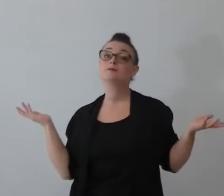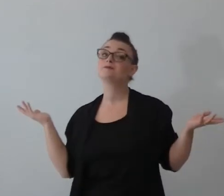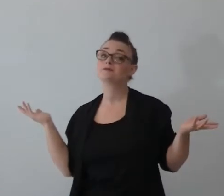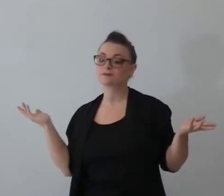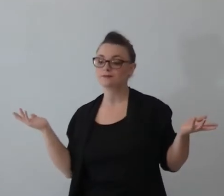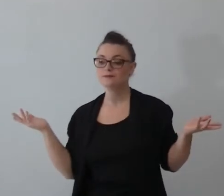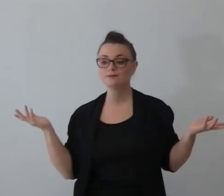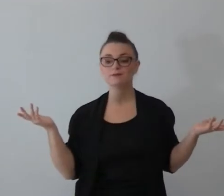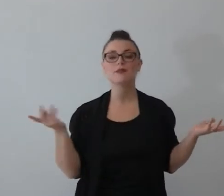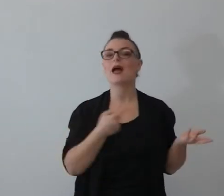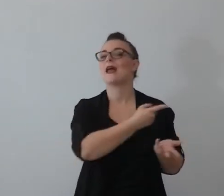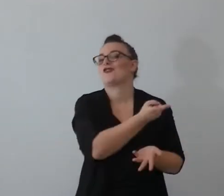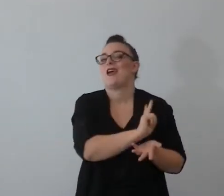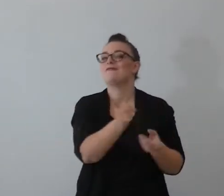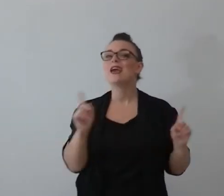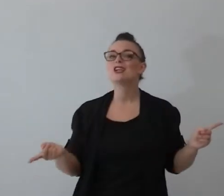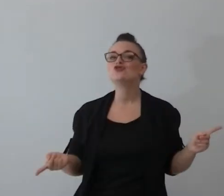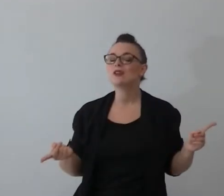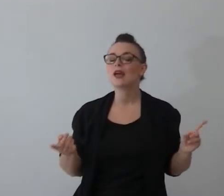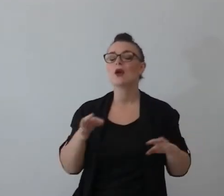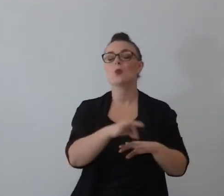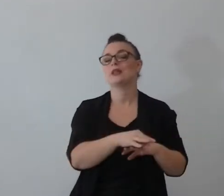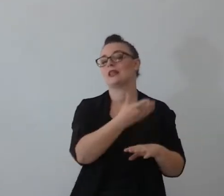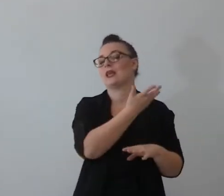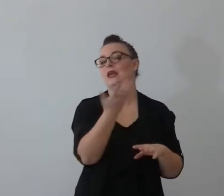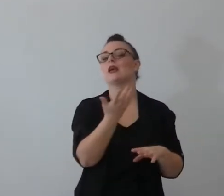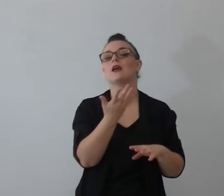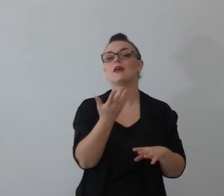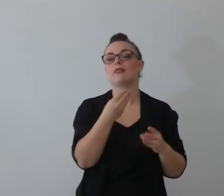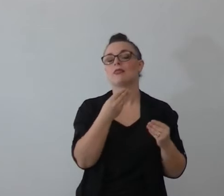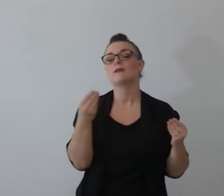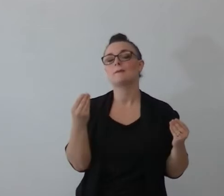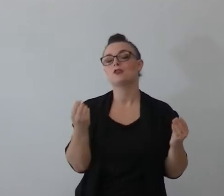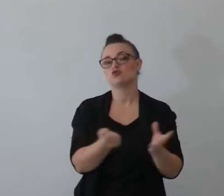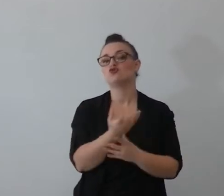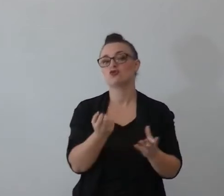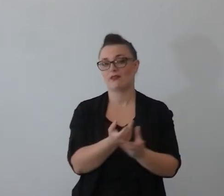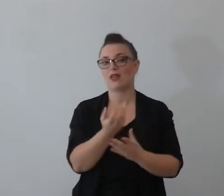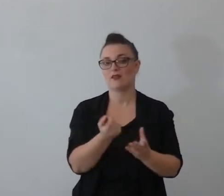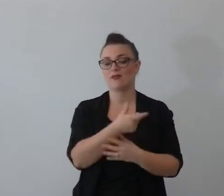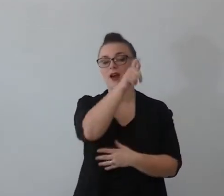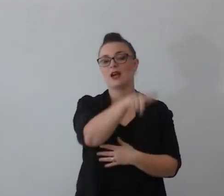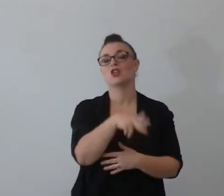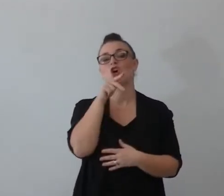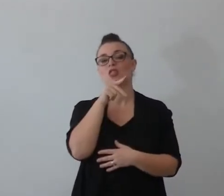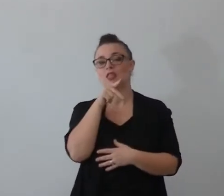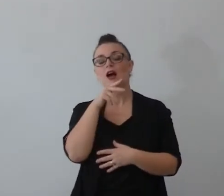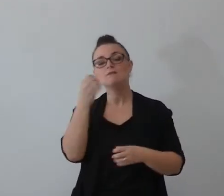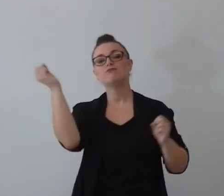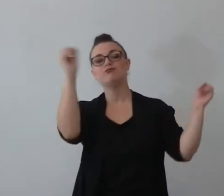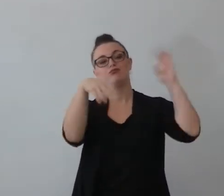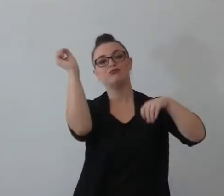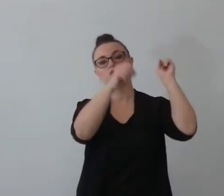per cui non essendo la virginia al patrimonio aveva permesso il peccato e molte volte la donna veniva la pirata allora